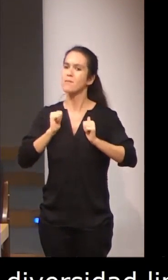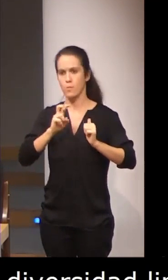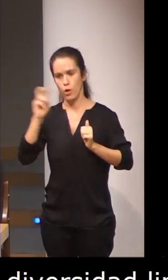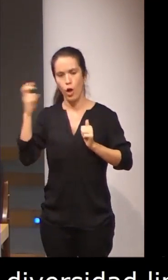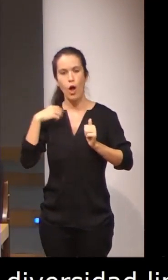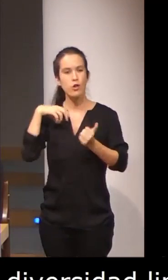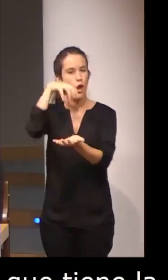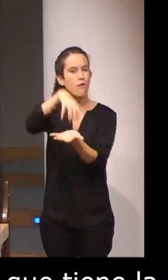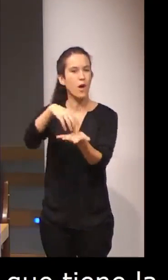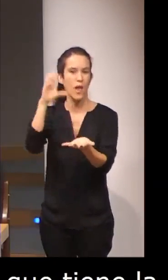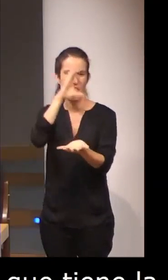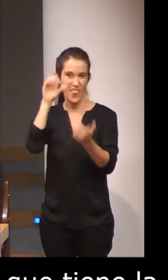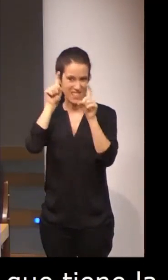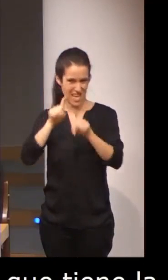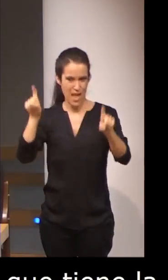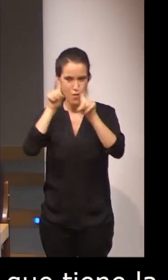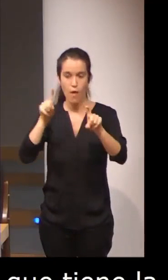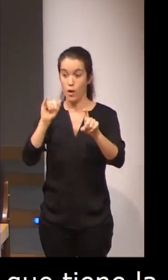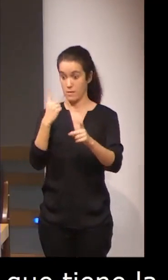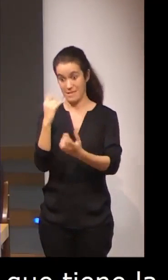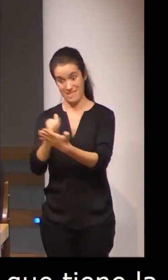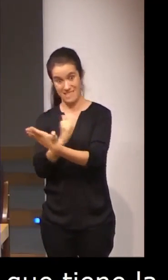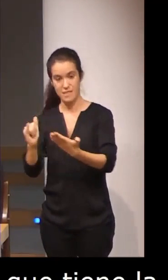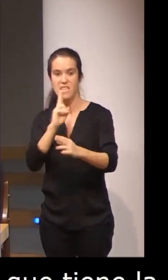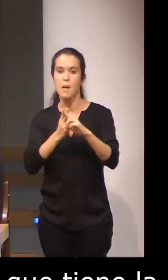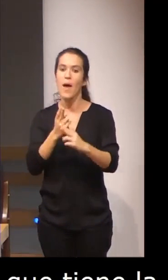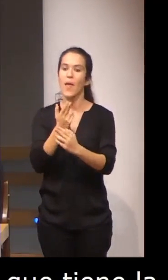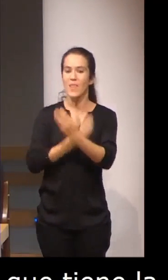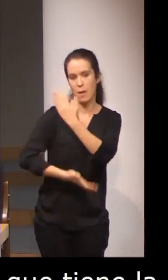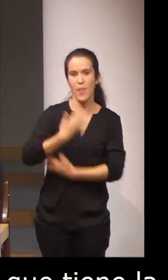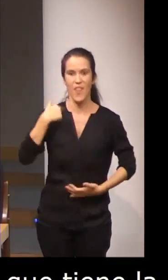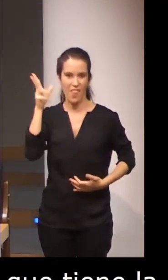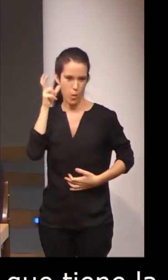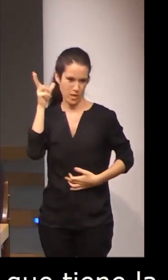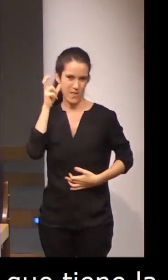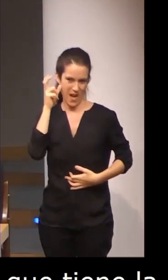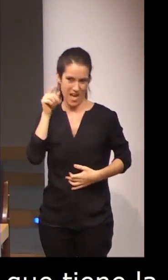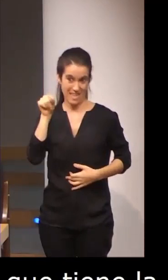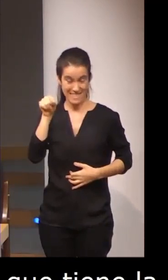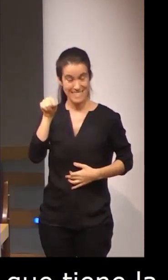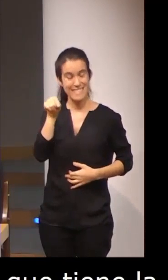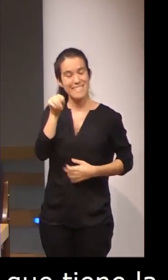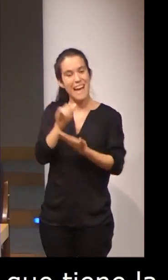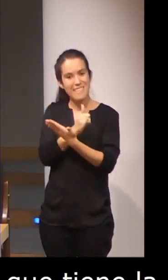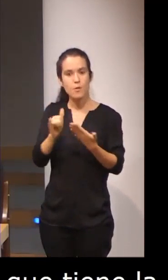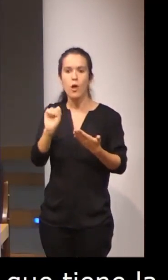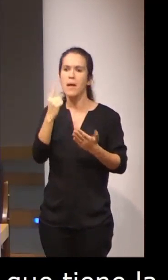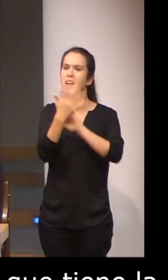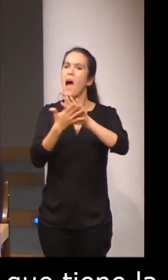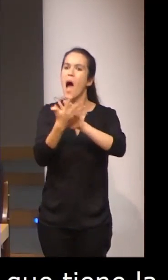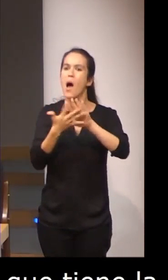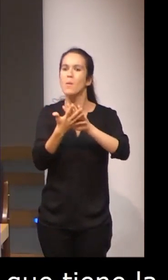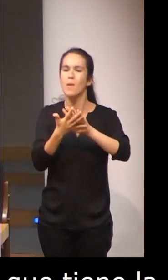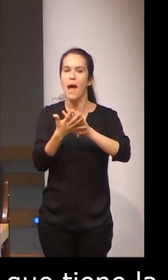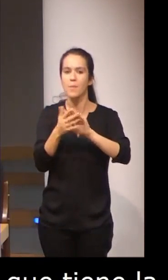Ciencias de la Educación tenemos una asignatura que se llama Discapacidad Auditiva y ahí, sobre todo, hablamos de la lengua de signos